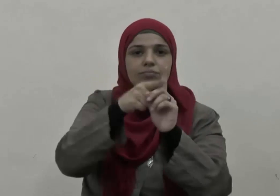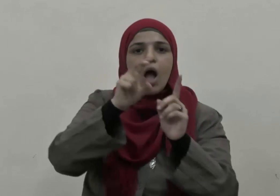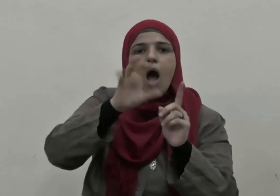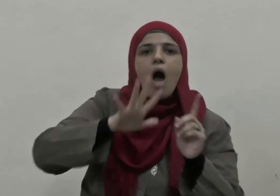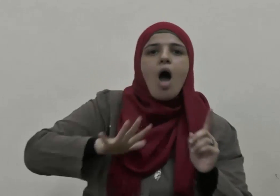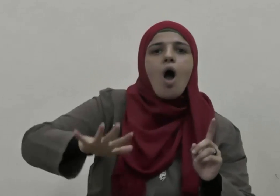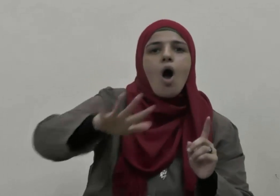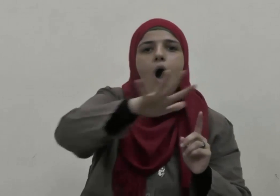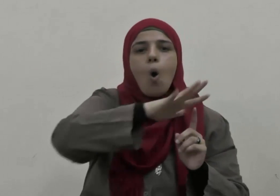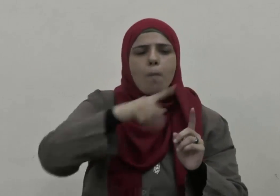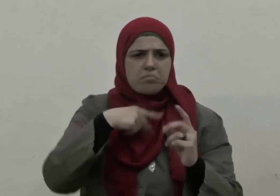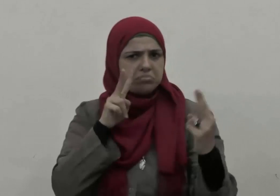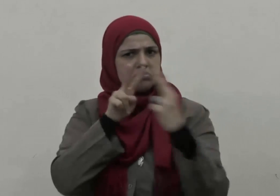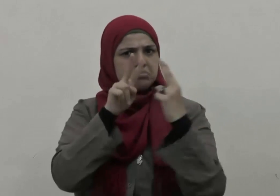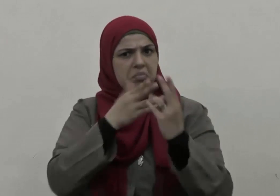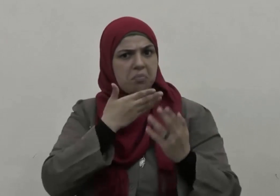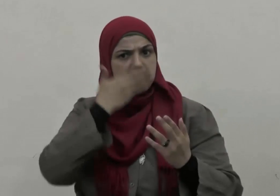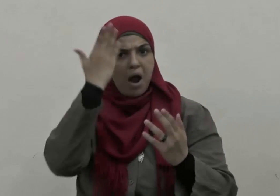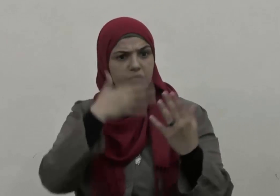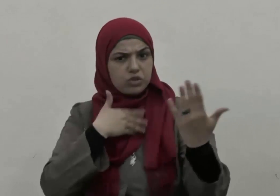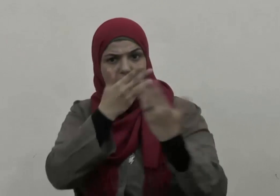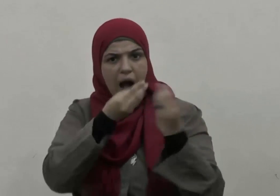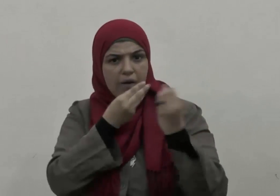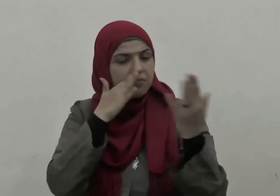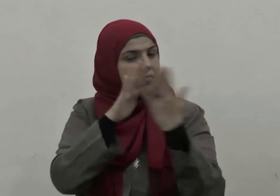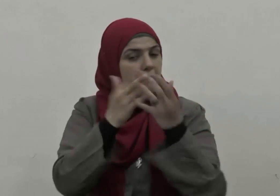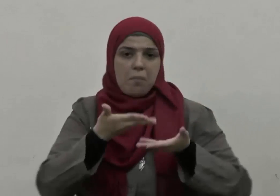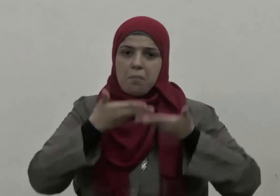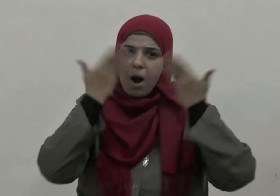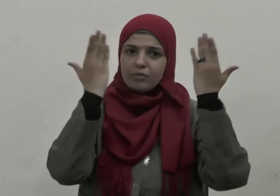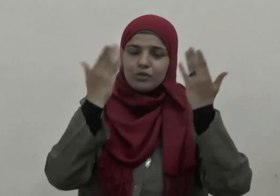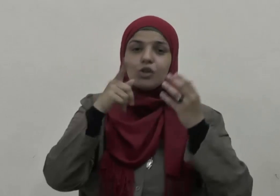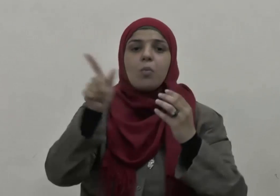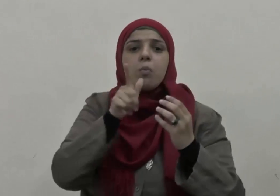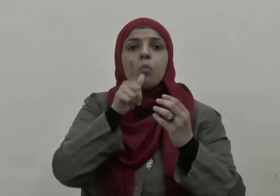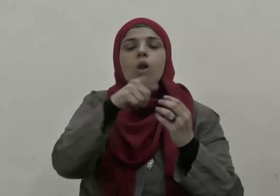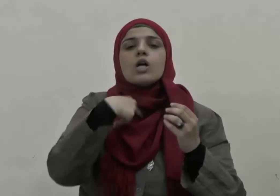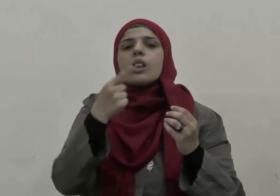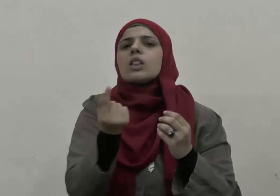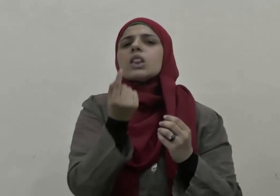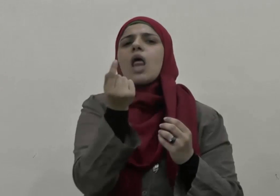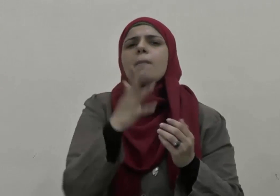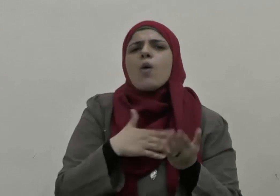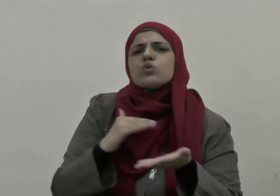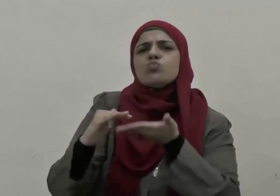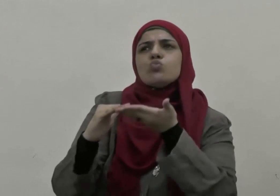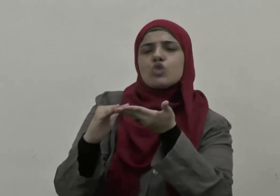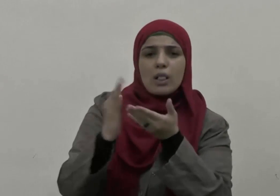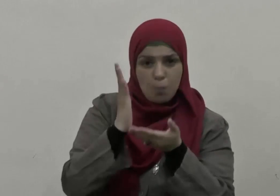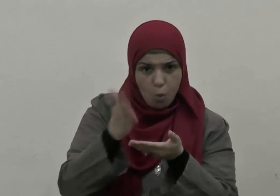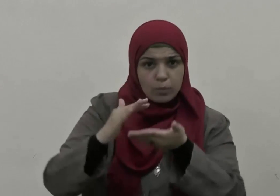قوم لا يعرفهم ولا يعرفونه فطلبوا مساعدته